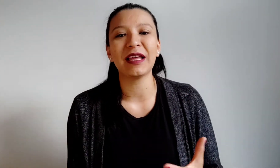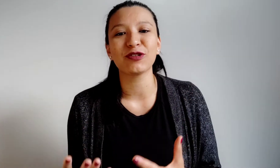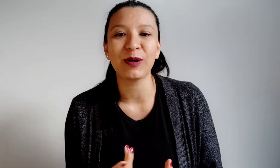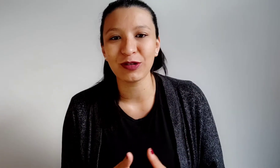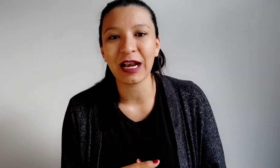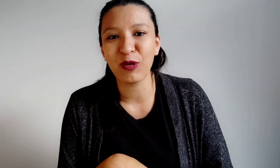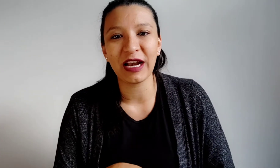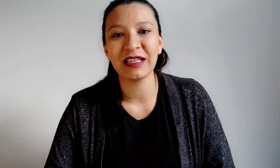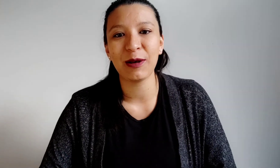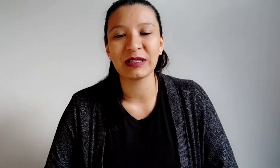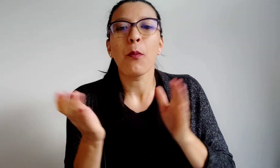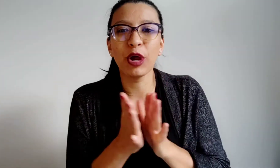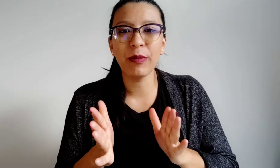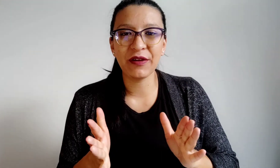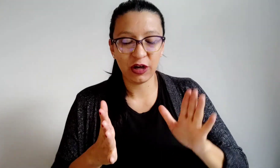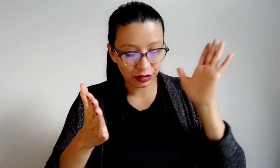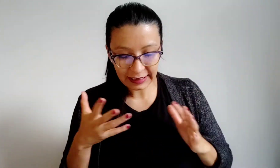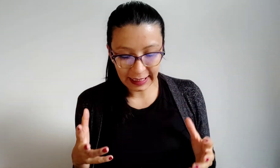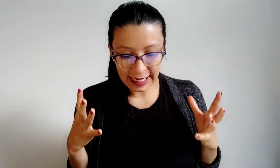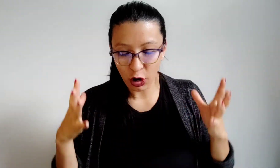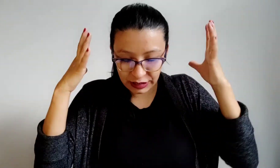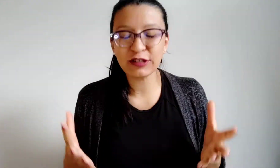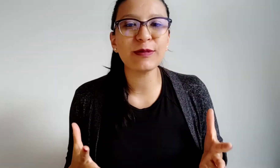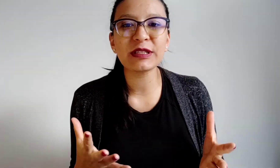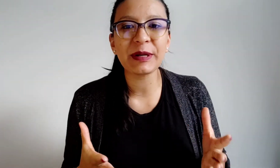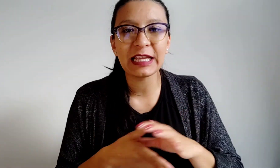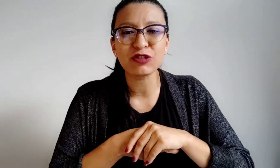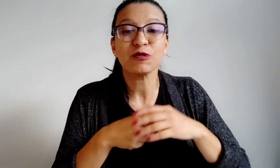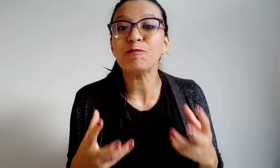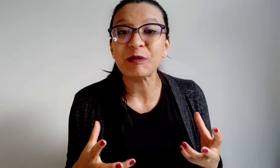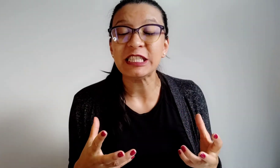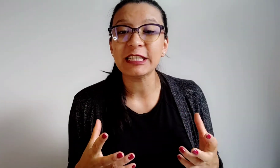los verbos irregulares en el pasado? Bueno Maribel, hoy sí es el día, hoy sí nos vamos a aprender estos pinches